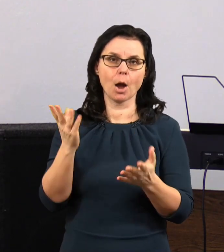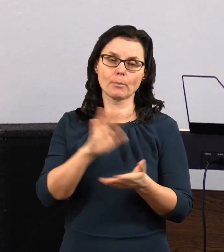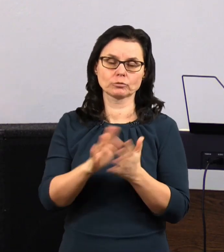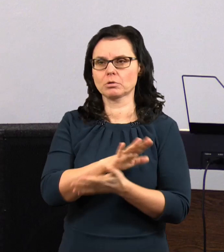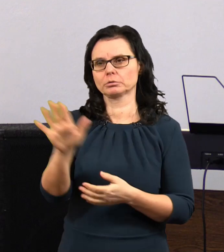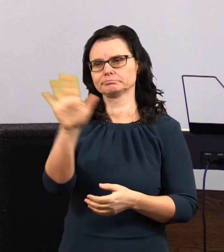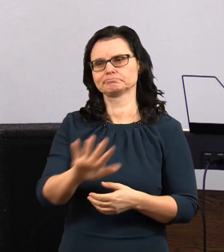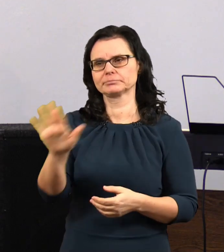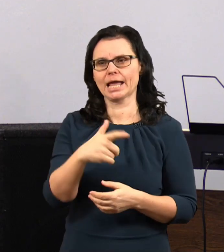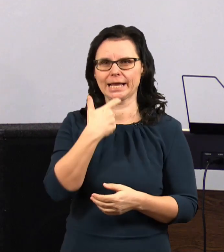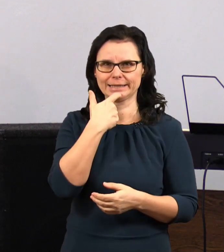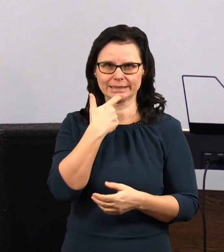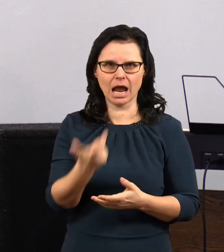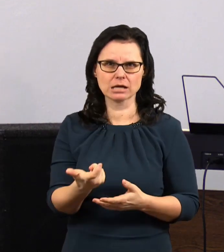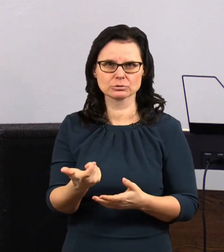nějaký názor,